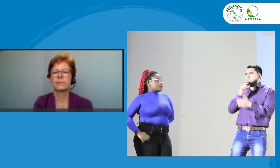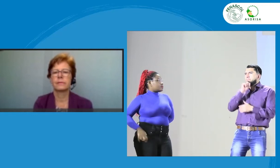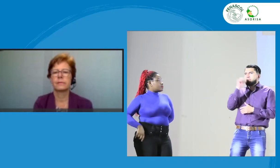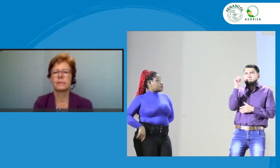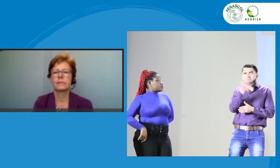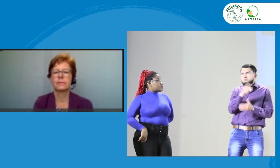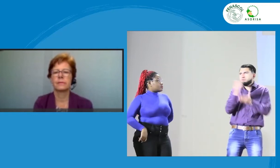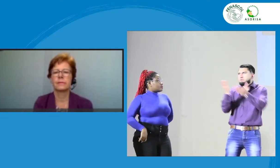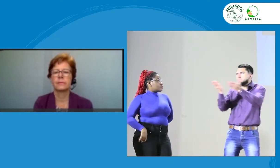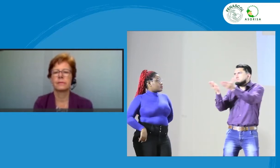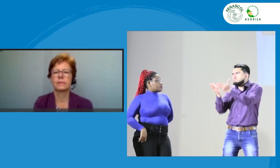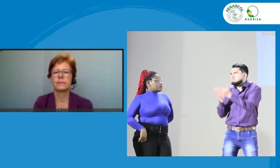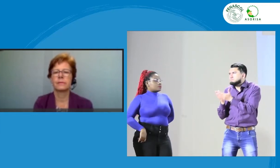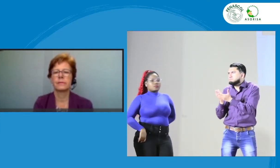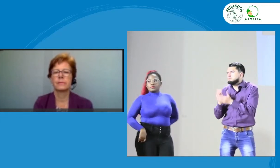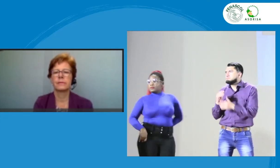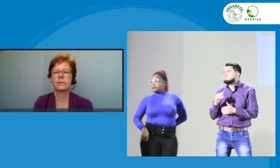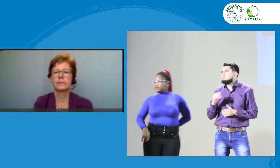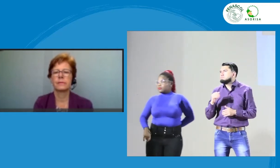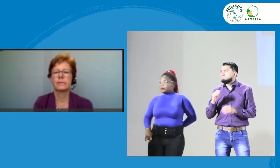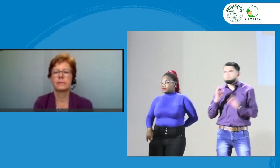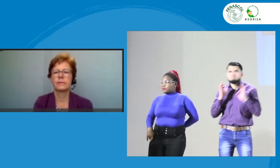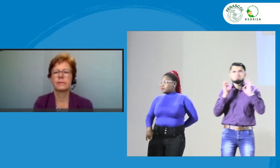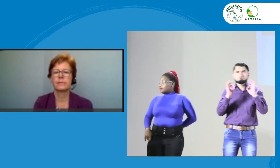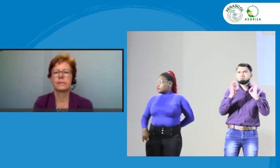to them. in presencial.